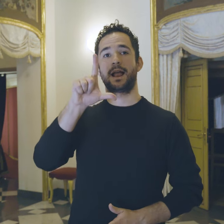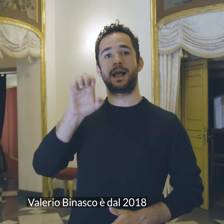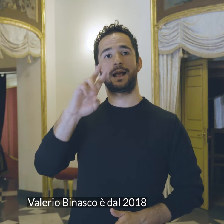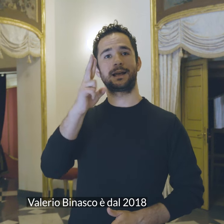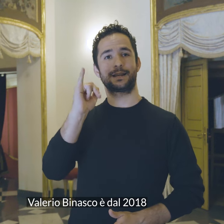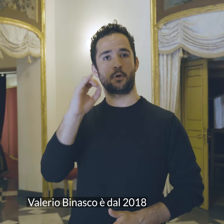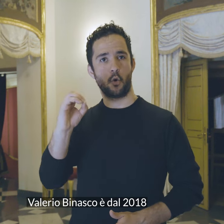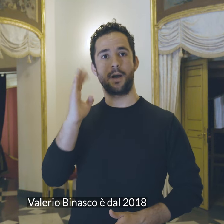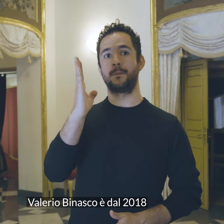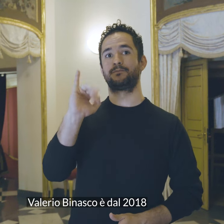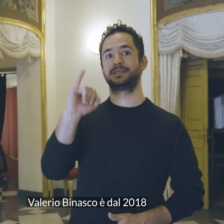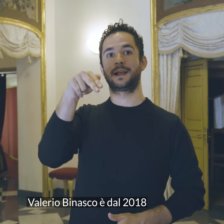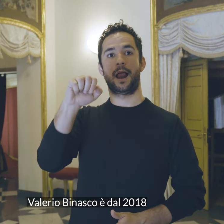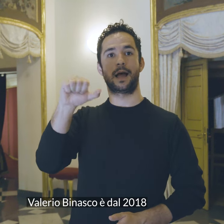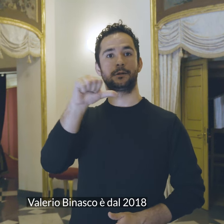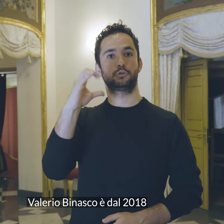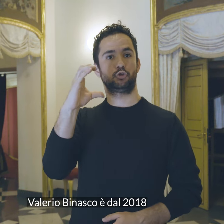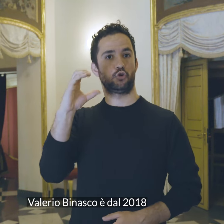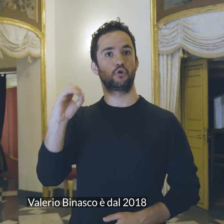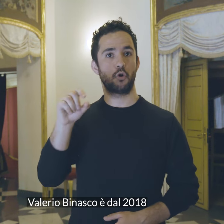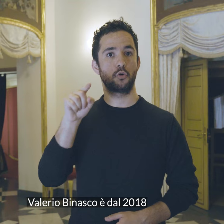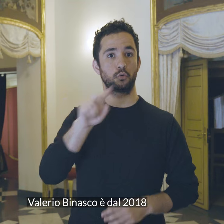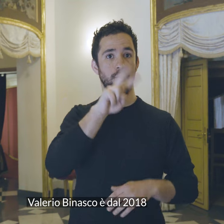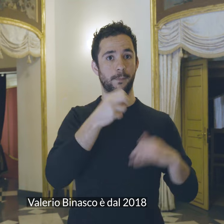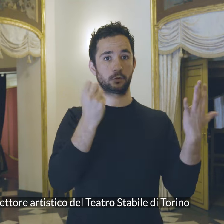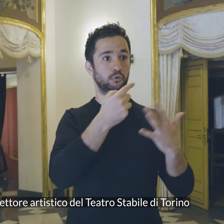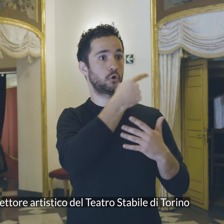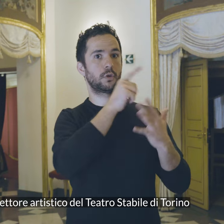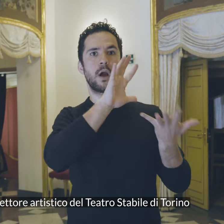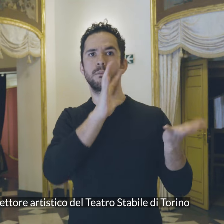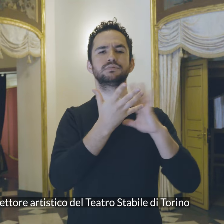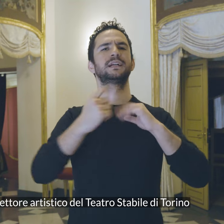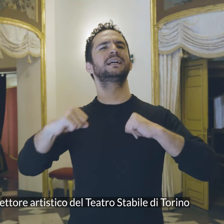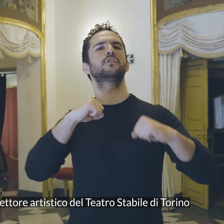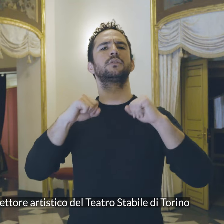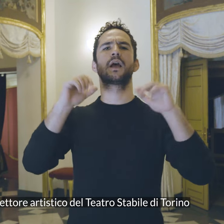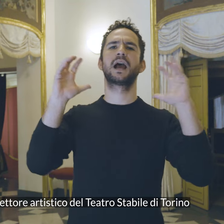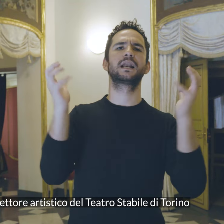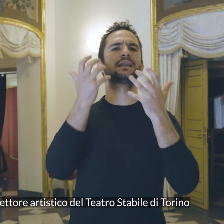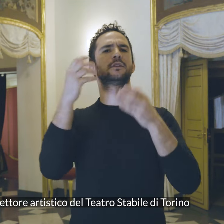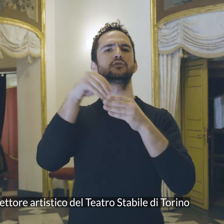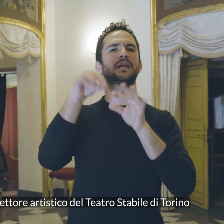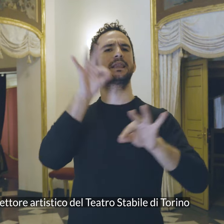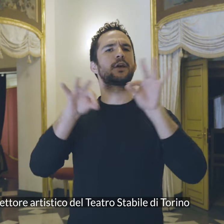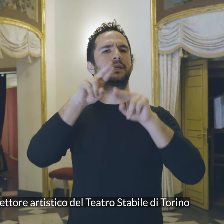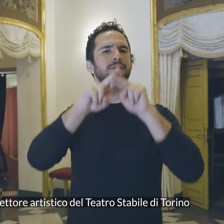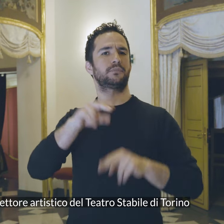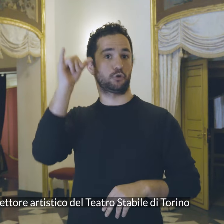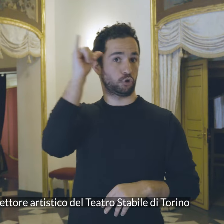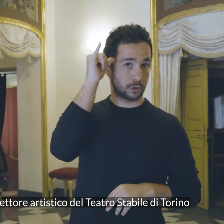Valerio Binasco è dal 2018 direttore artistico del Teatro Stabile di Torino